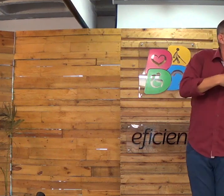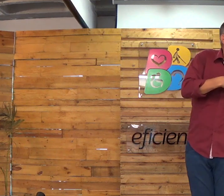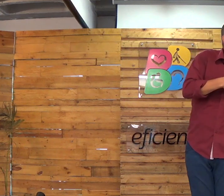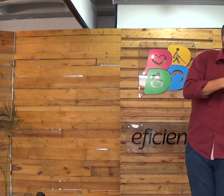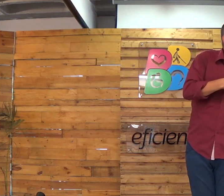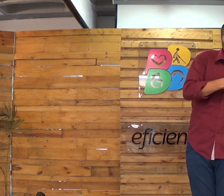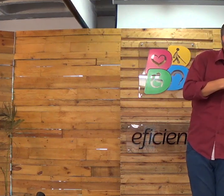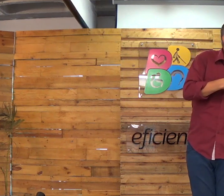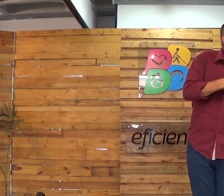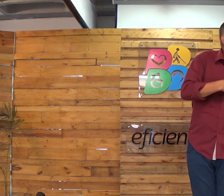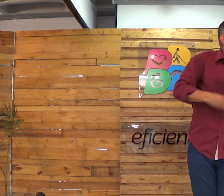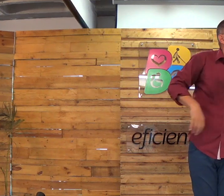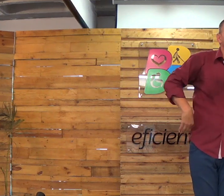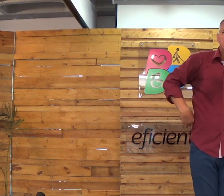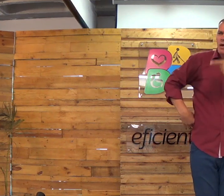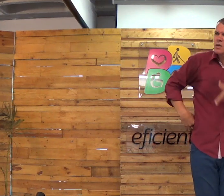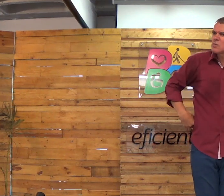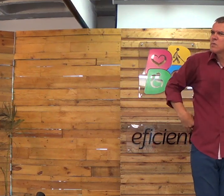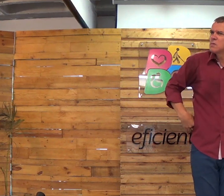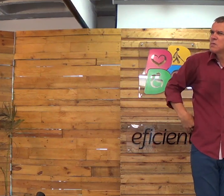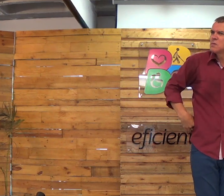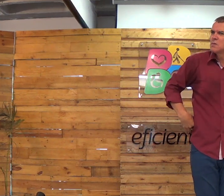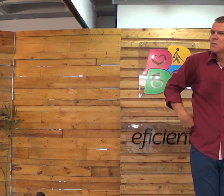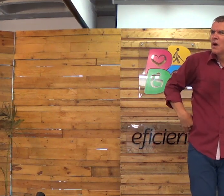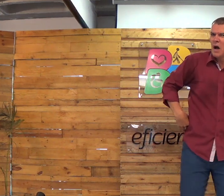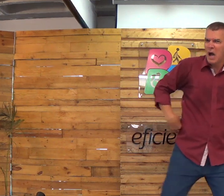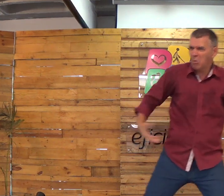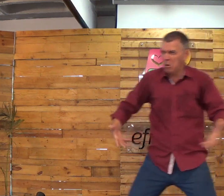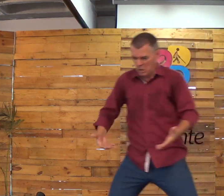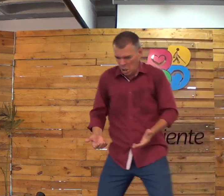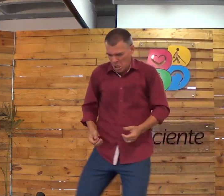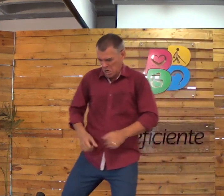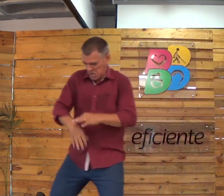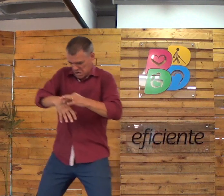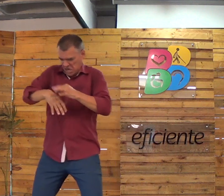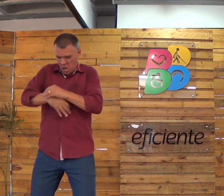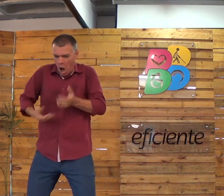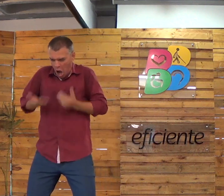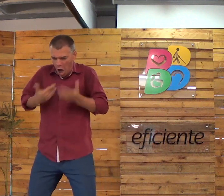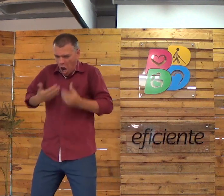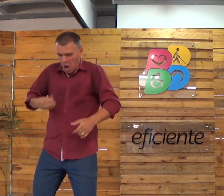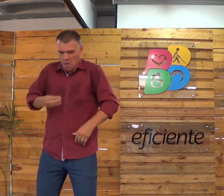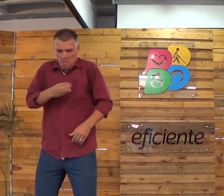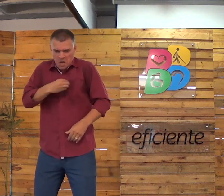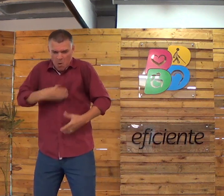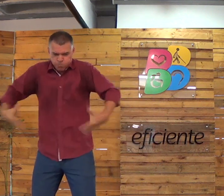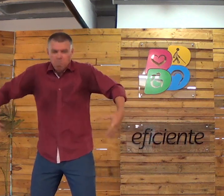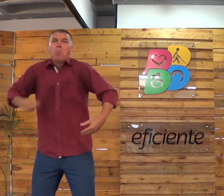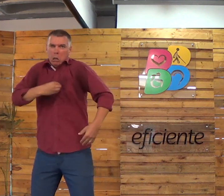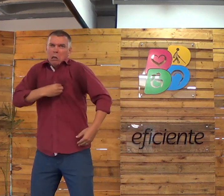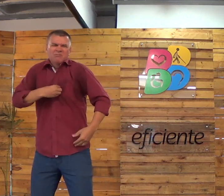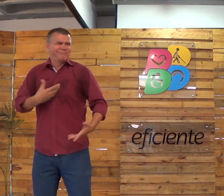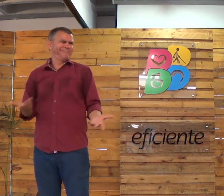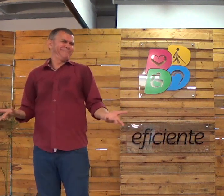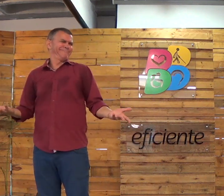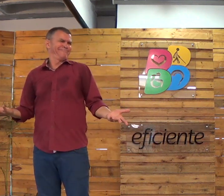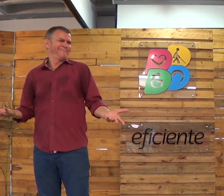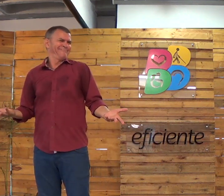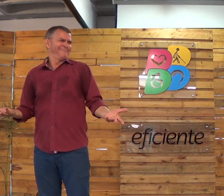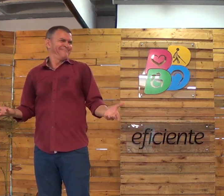É pecado se você alimentar o seu espírito? Não. Que engraçado, né? Mas se você comer, como você come todos os dias,